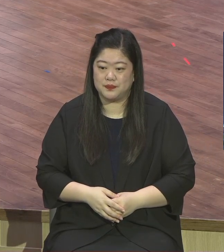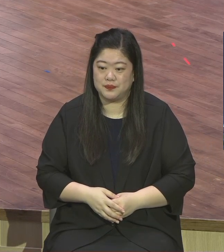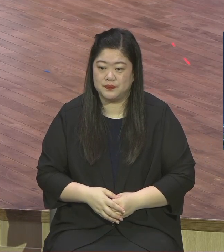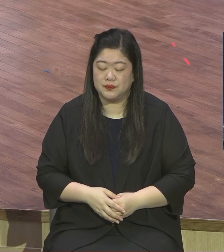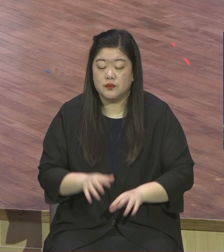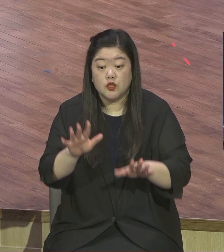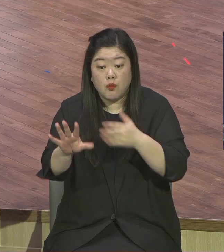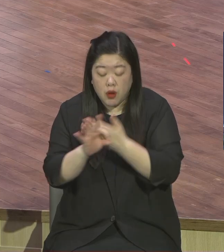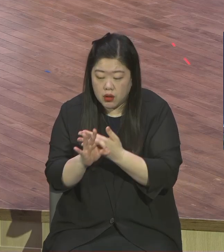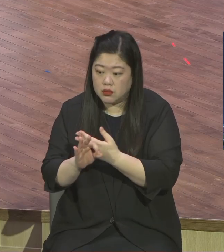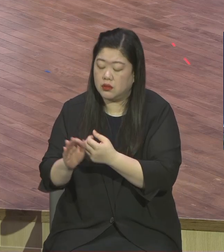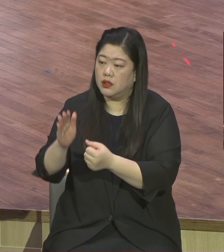해결됐냐